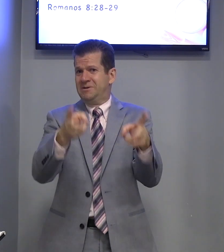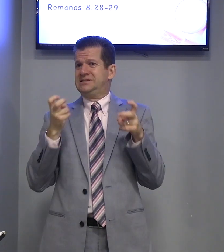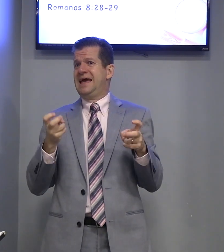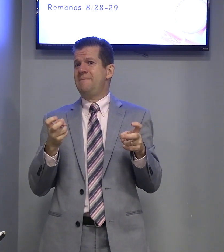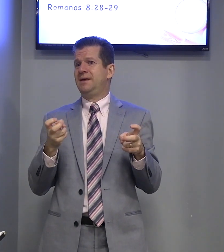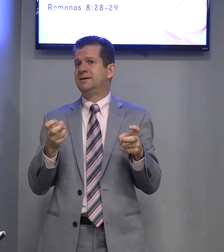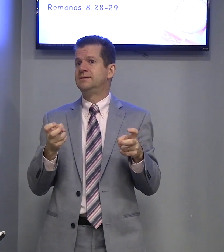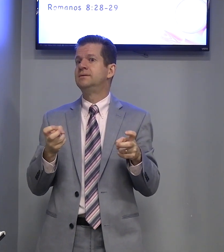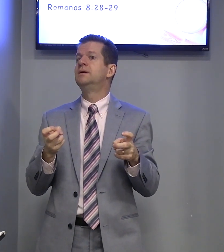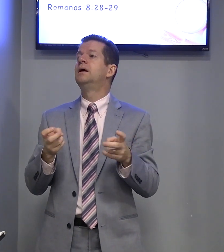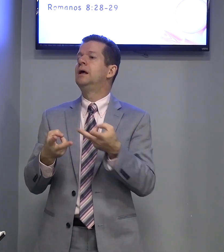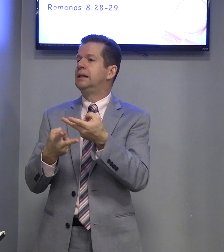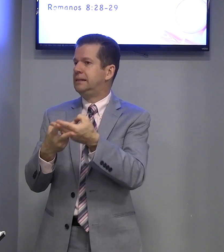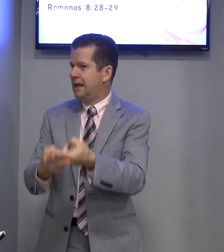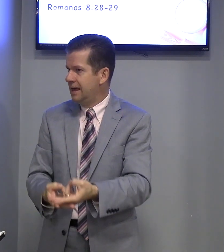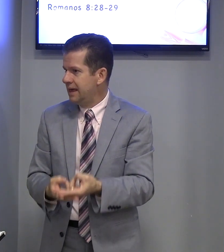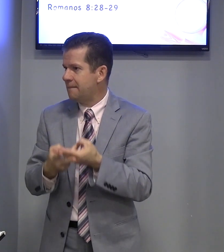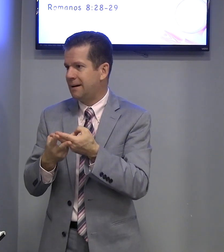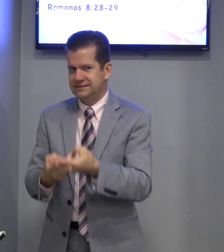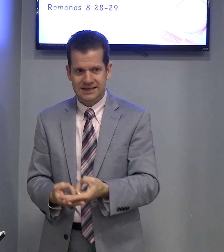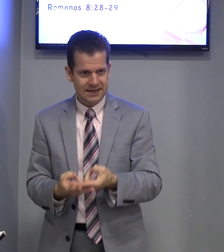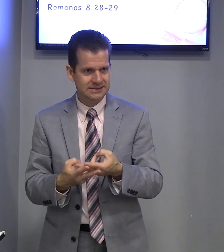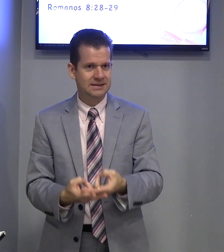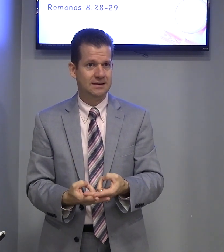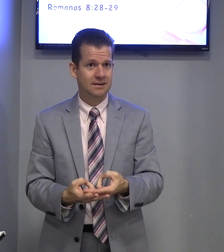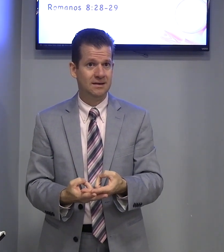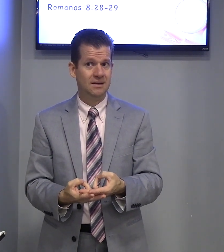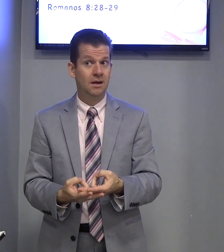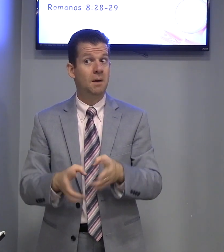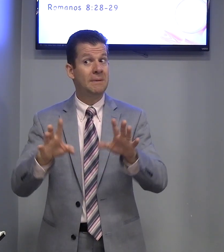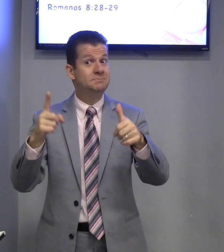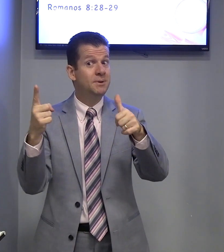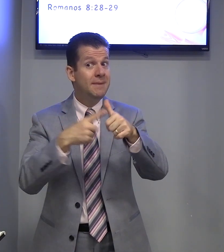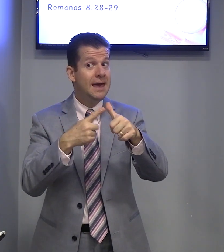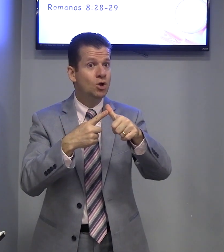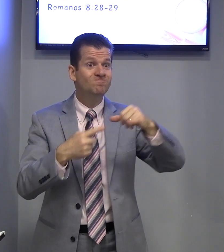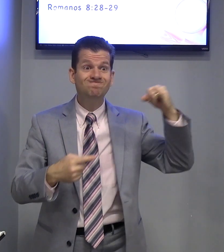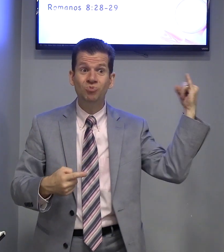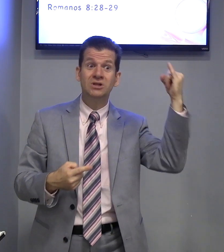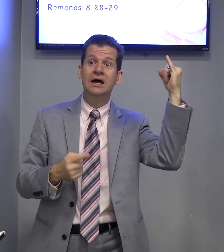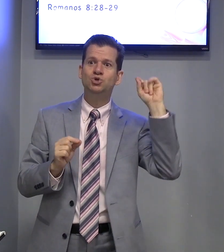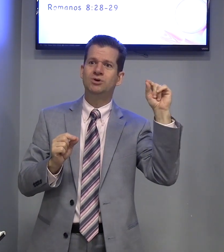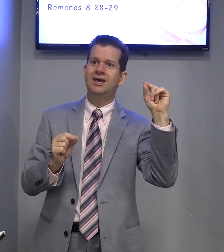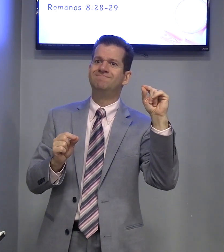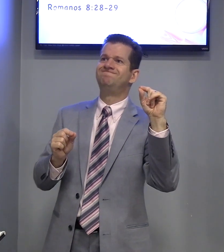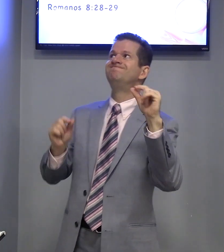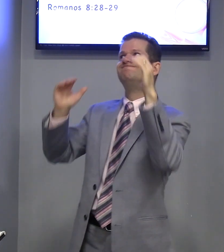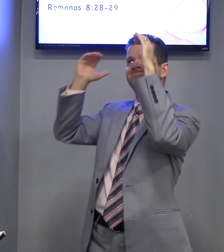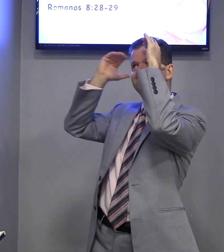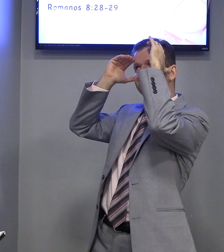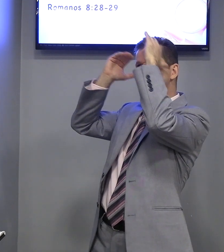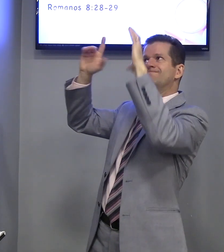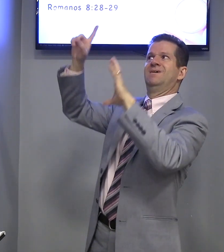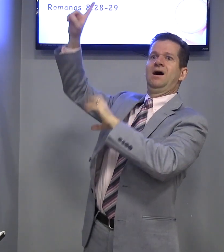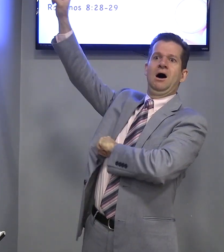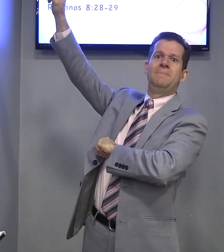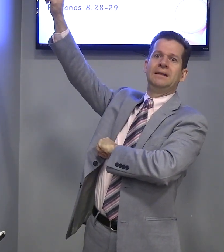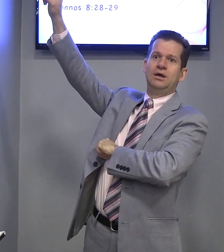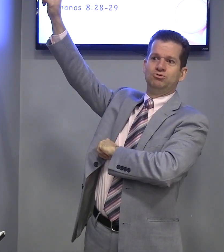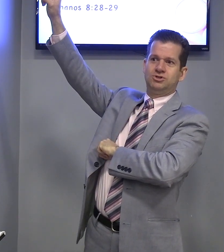percebe? Tenha paciência. Mas, primeiro, o importante é quê? Ame a Deus.